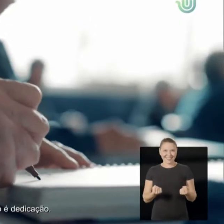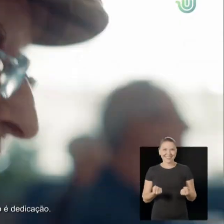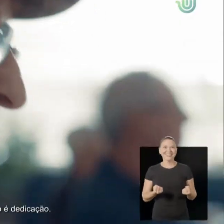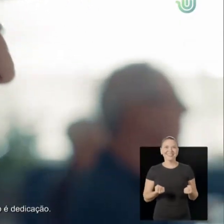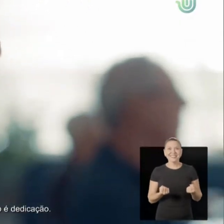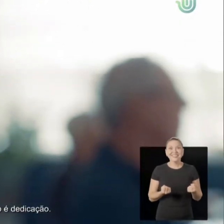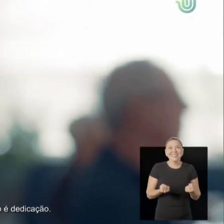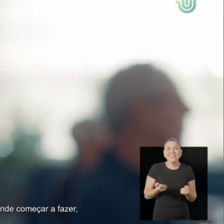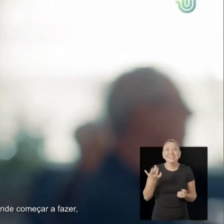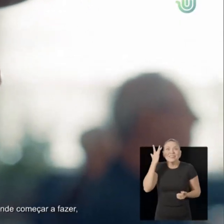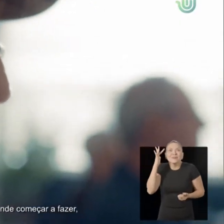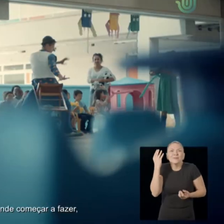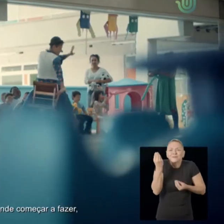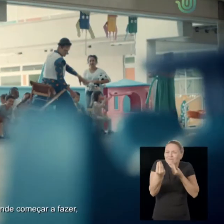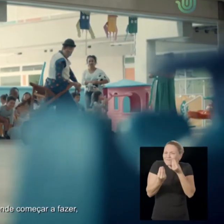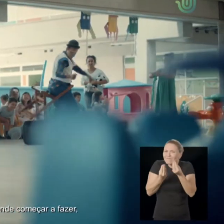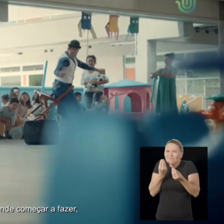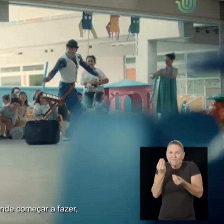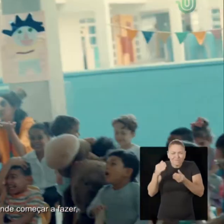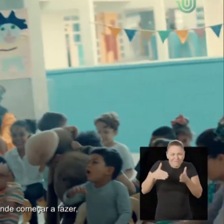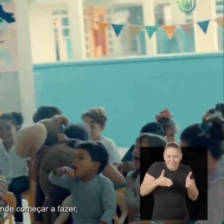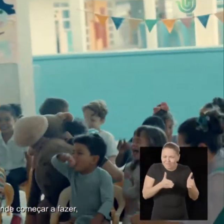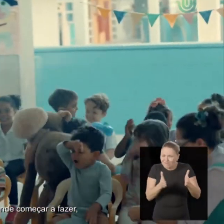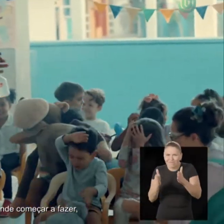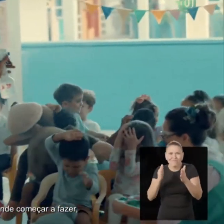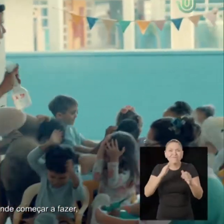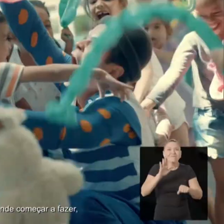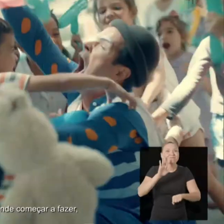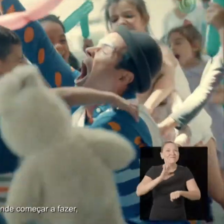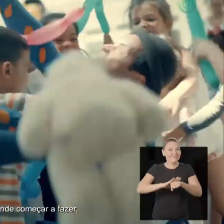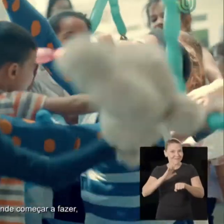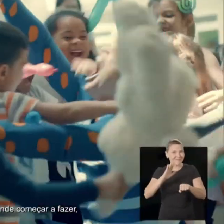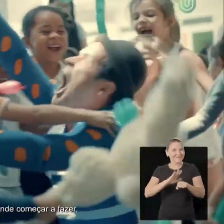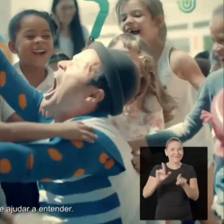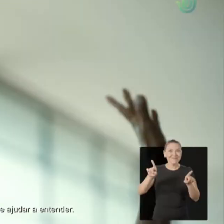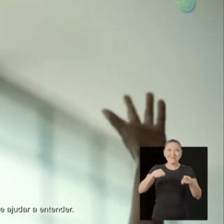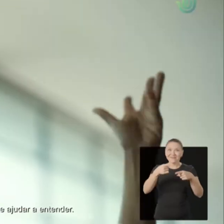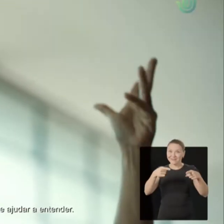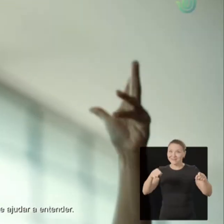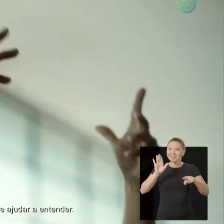dessas pessoas que contribuem para uma sociedade melhor e mais justa.